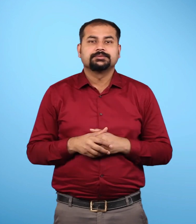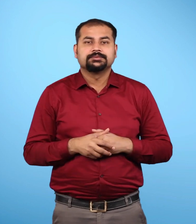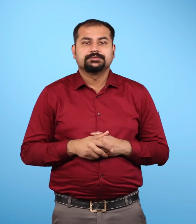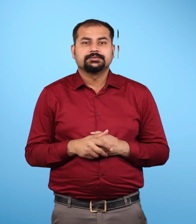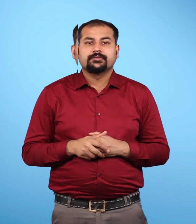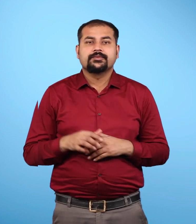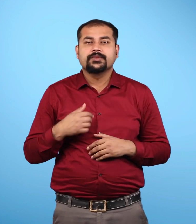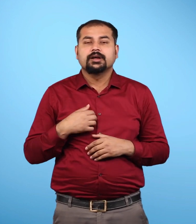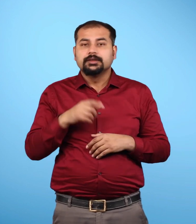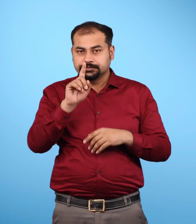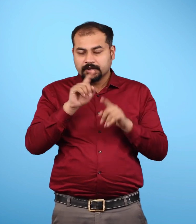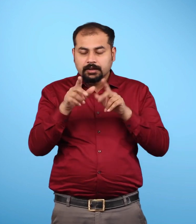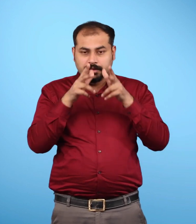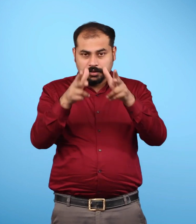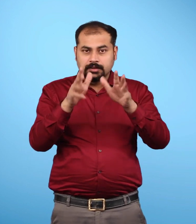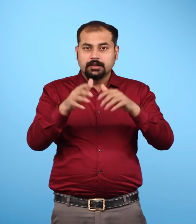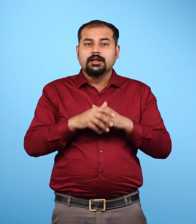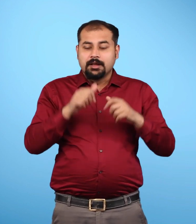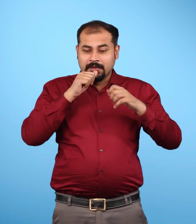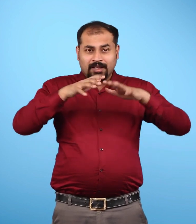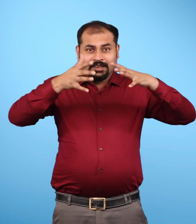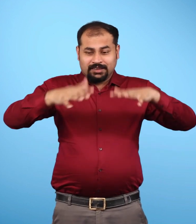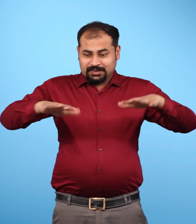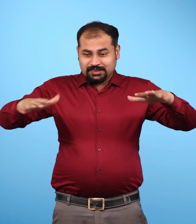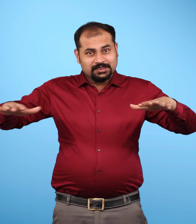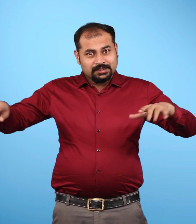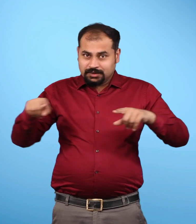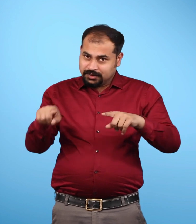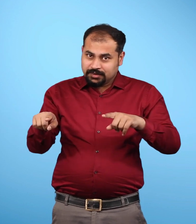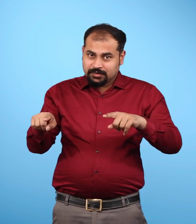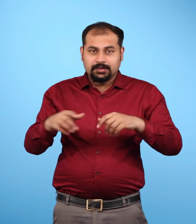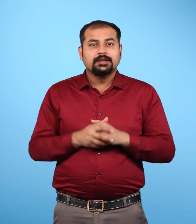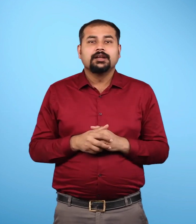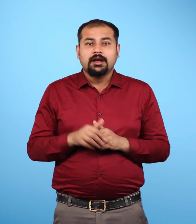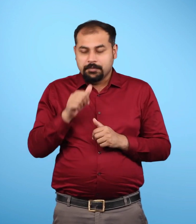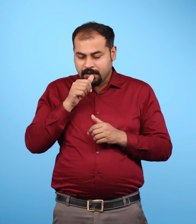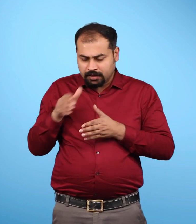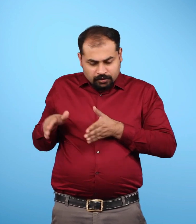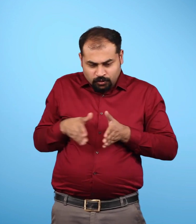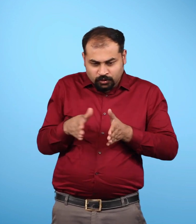इसमें महासागर, एवम नदियां,